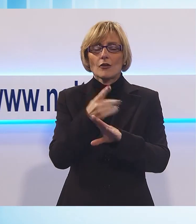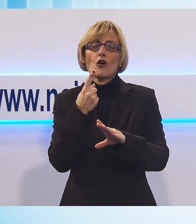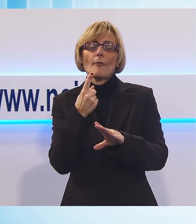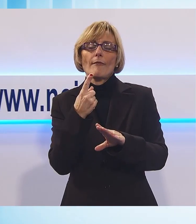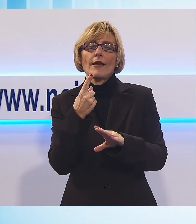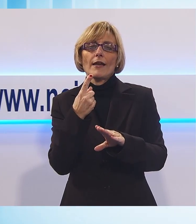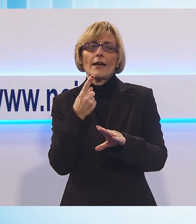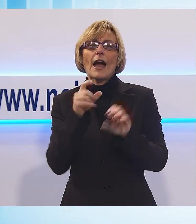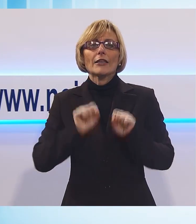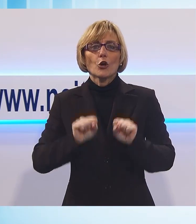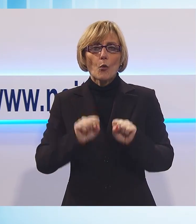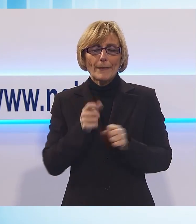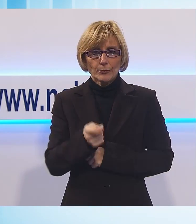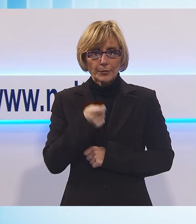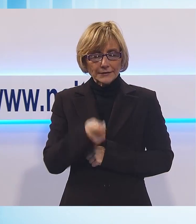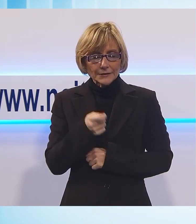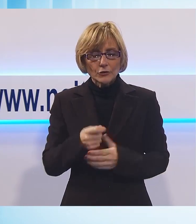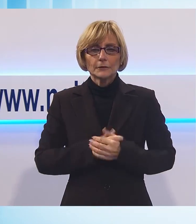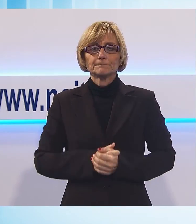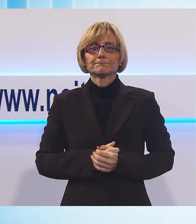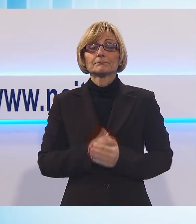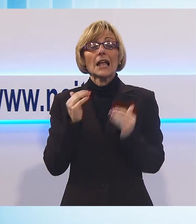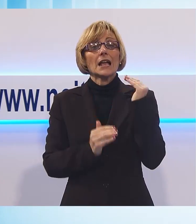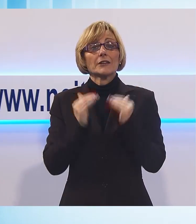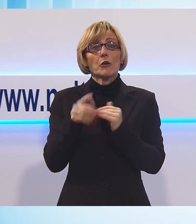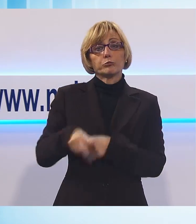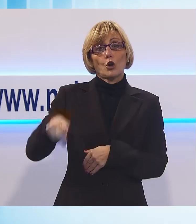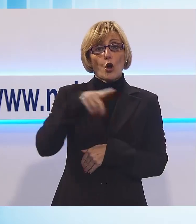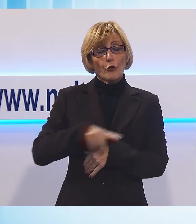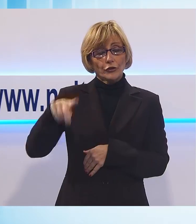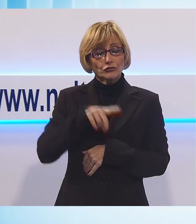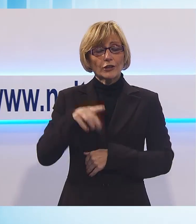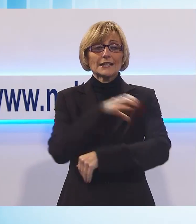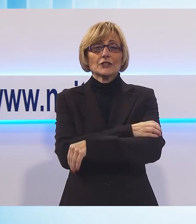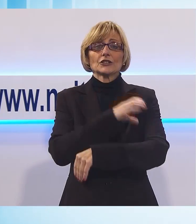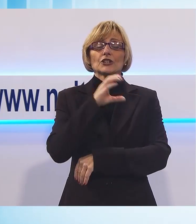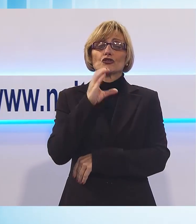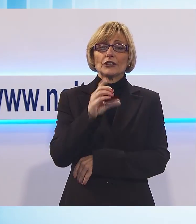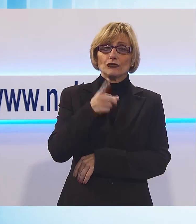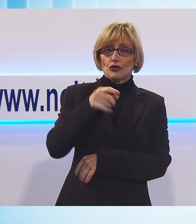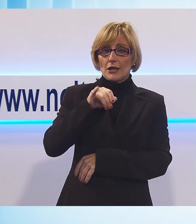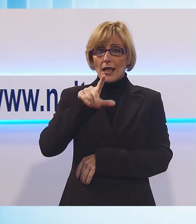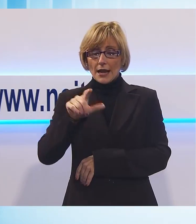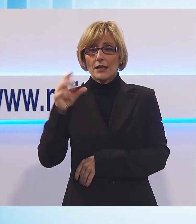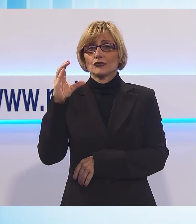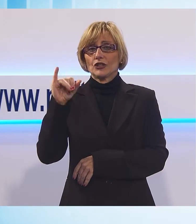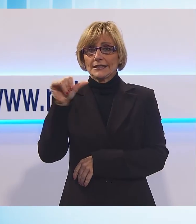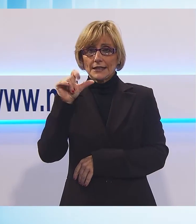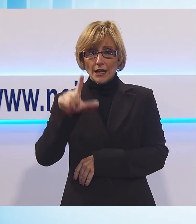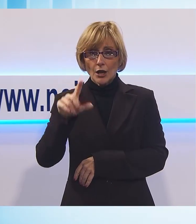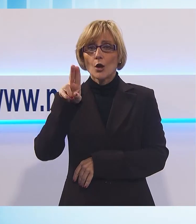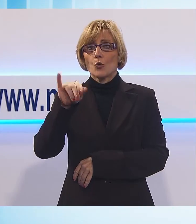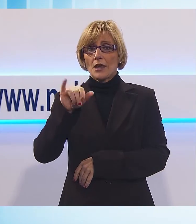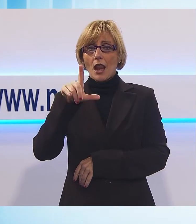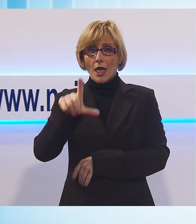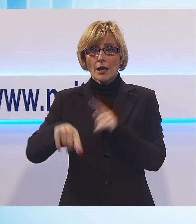protestare contro la legge di bilancio, a livello provinciale i sindacati CGL, Cisle Will pensionati sono scesi in piazza anche a